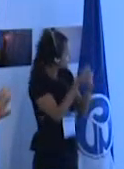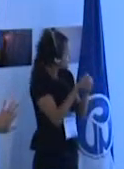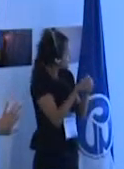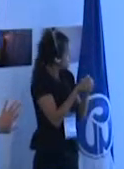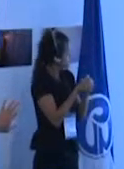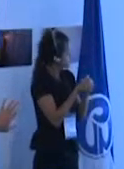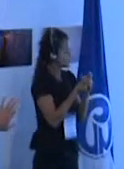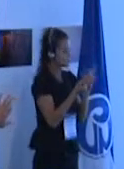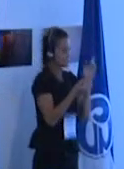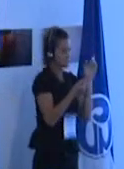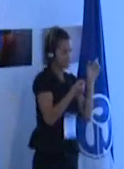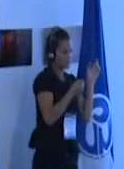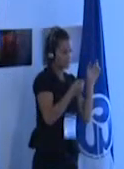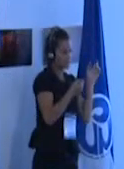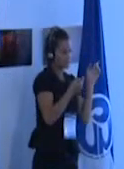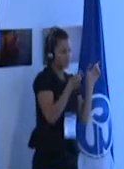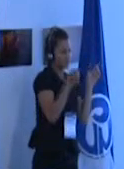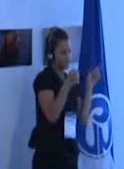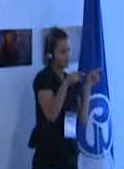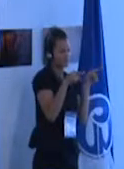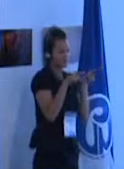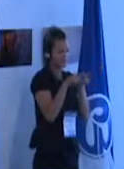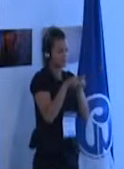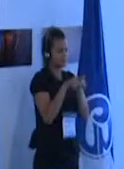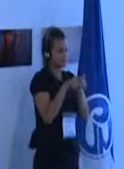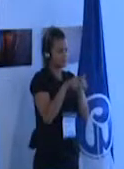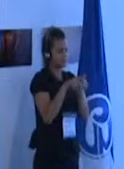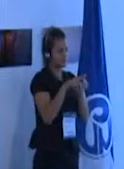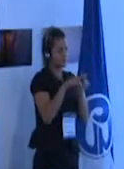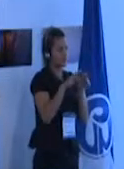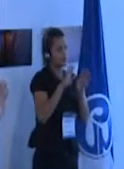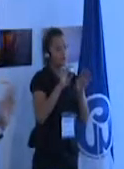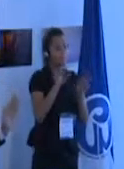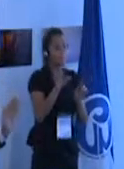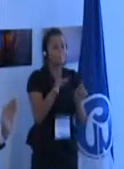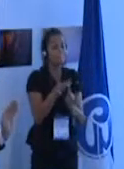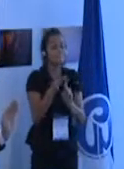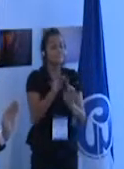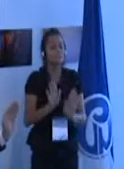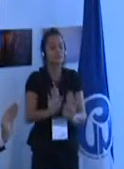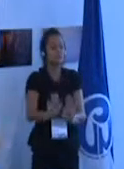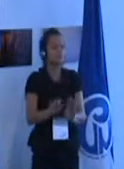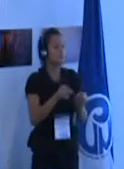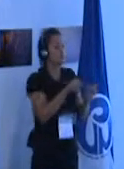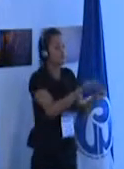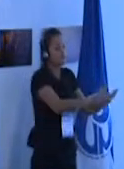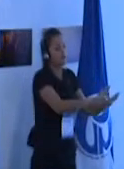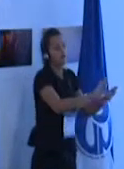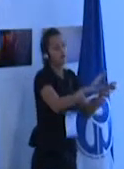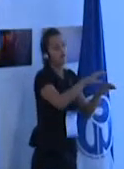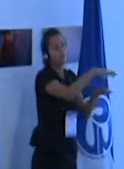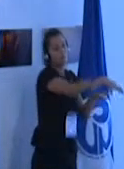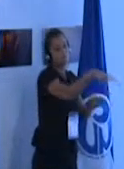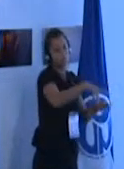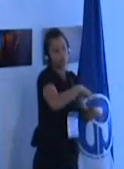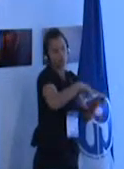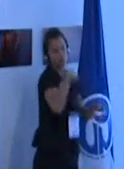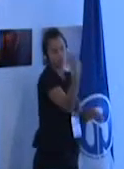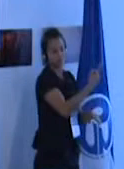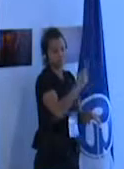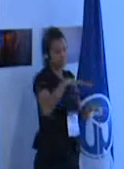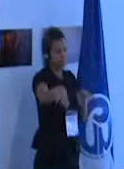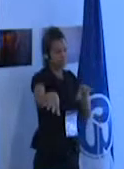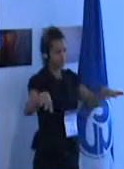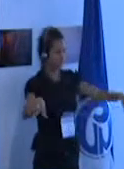es un poco lo mismo por un lado lo especializado por el otro lado los establecimientos ordinarios